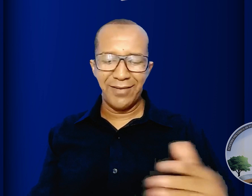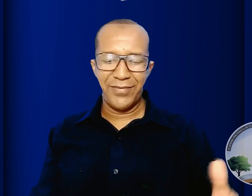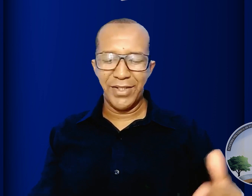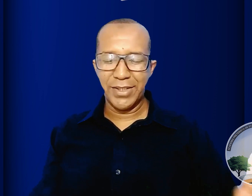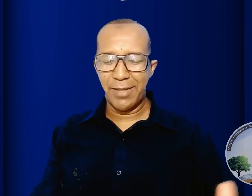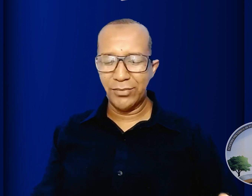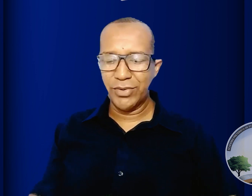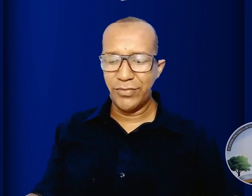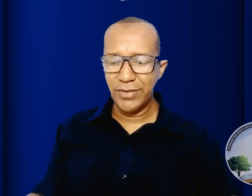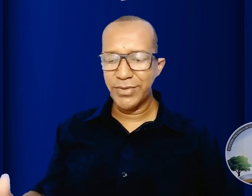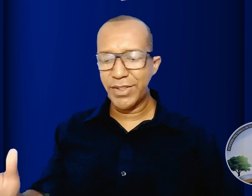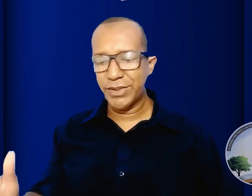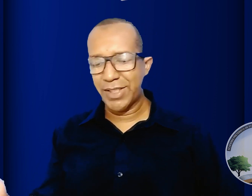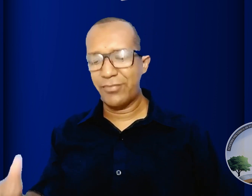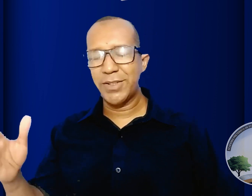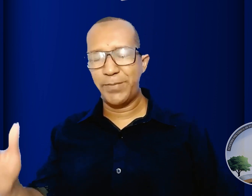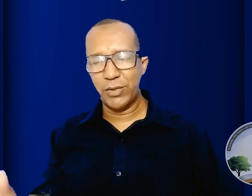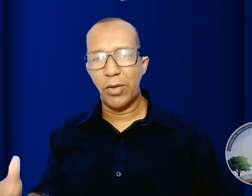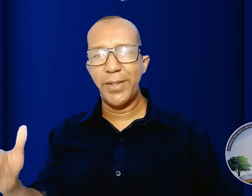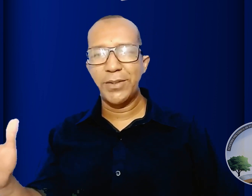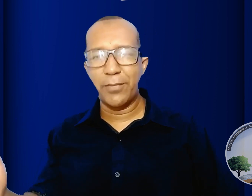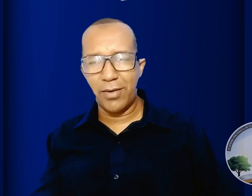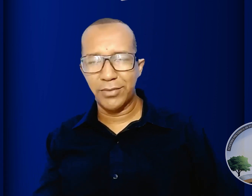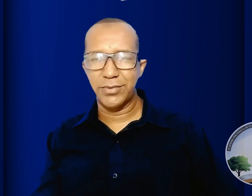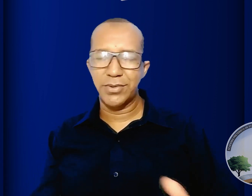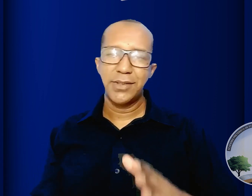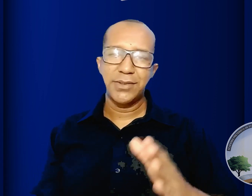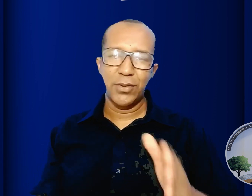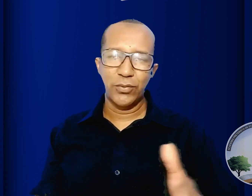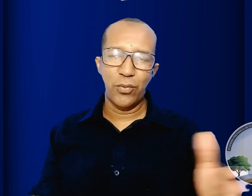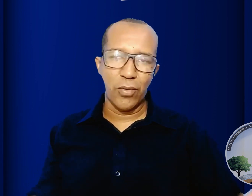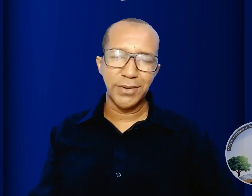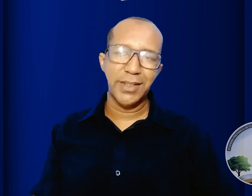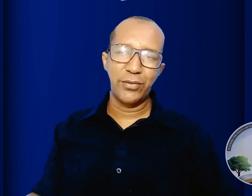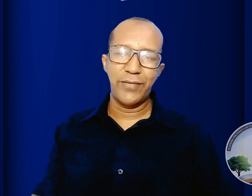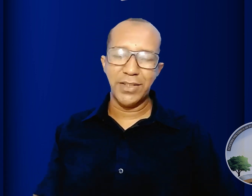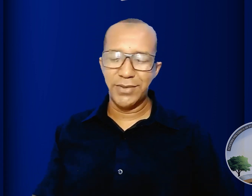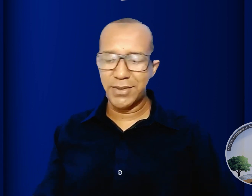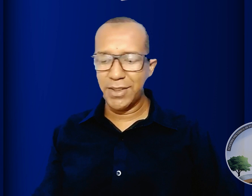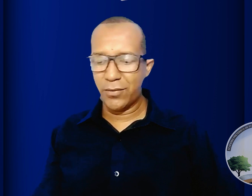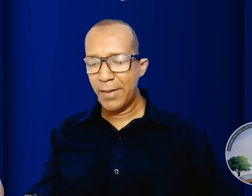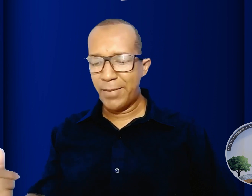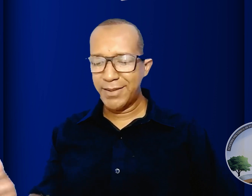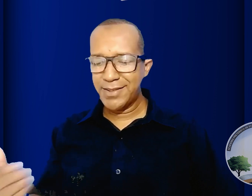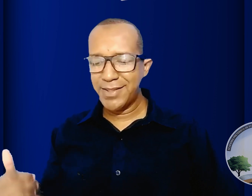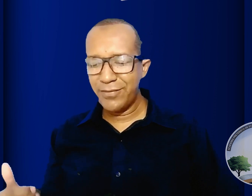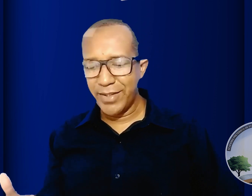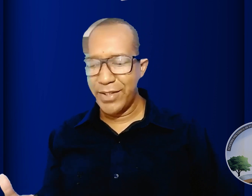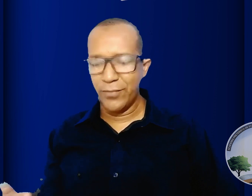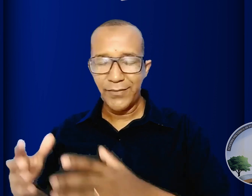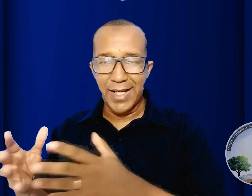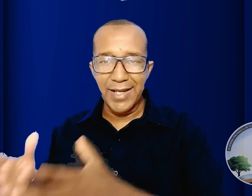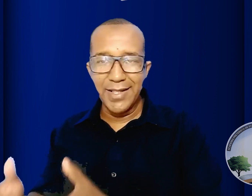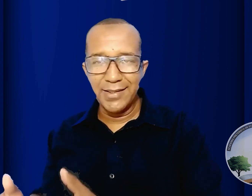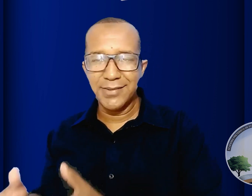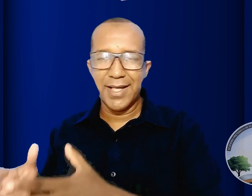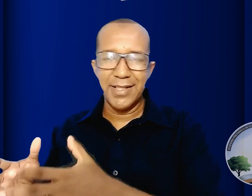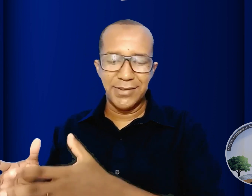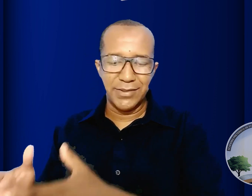havia chamado os vivos que estavam espiritualmente mortos segundo consta aqui no verso 25 mas ele se referiu a eles a esses